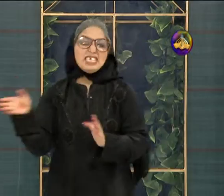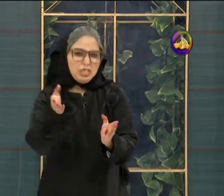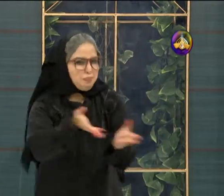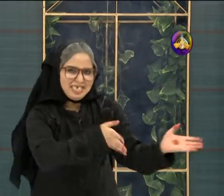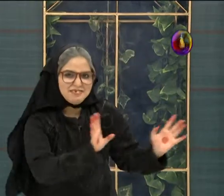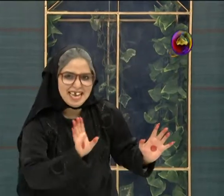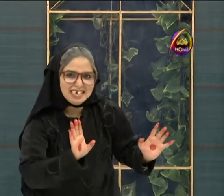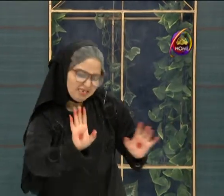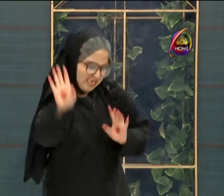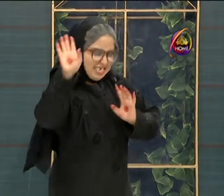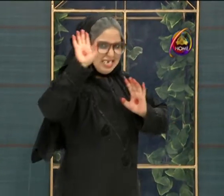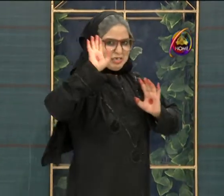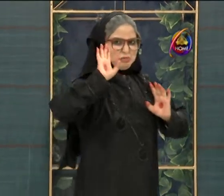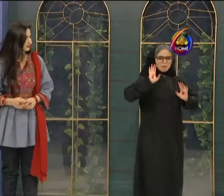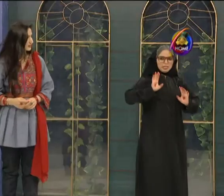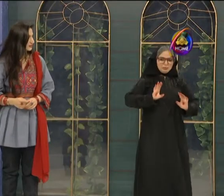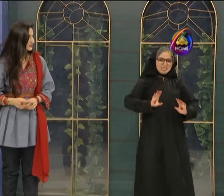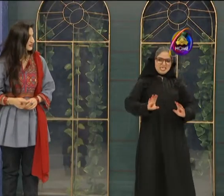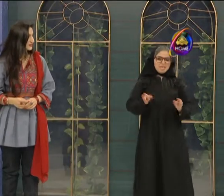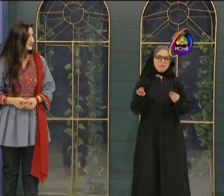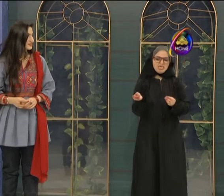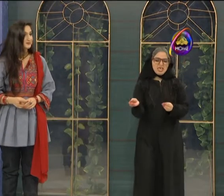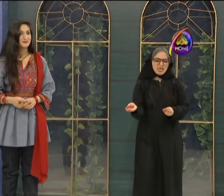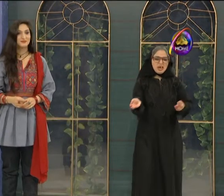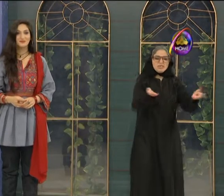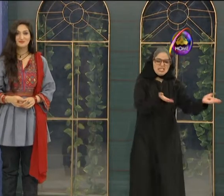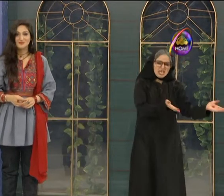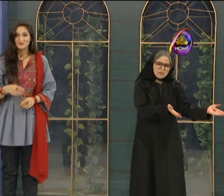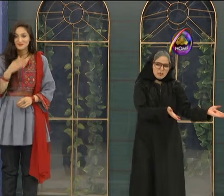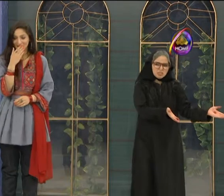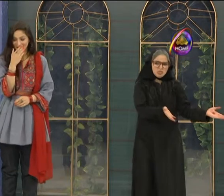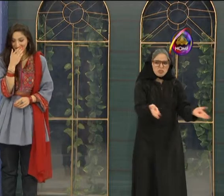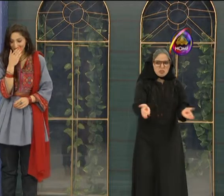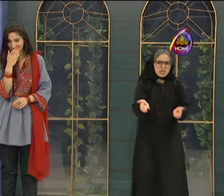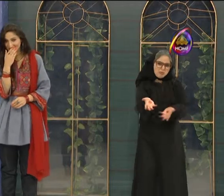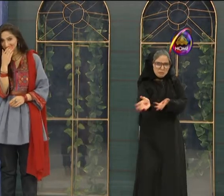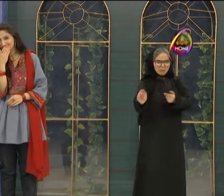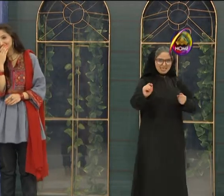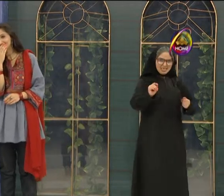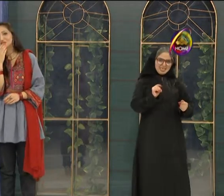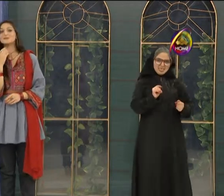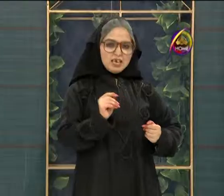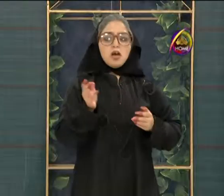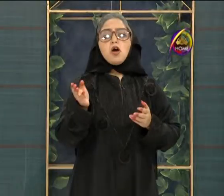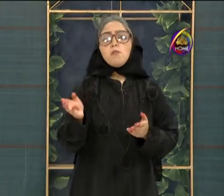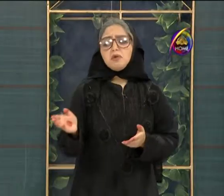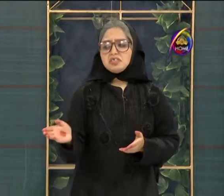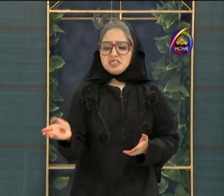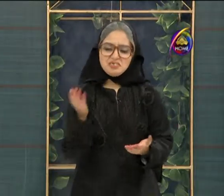جو پی ٹی وی ہے نا یہ تو پچپن سے ہی بیچارہ اطلاقی پابندیوں کا ہمارا بیبا بچہ ہے اور یہ جو